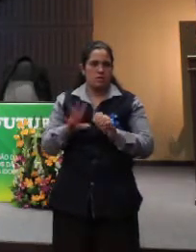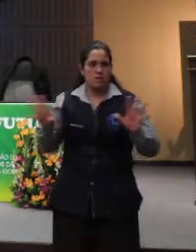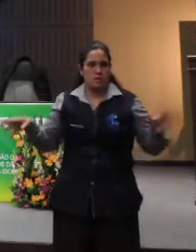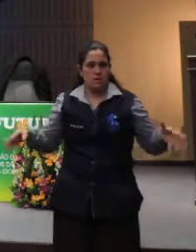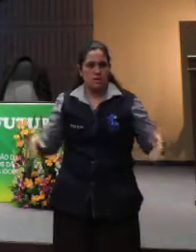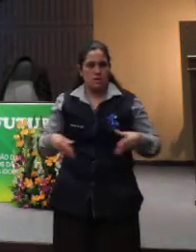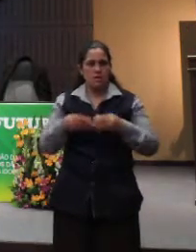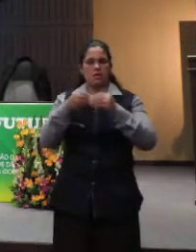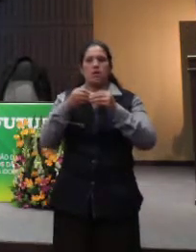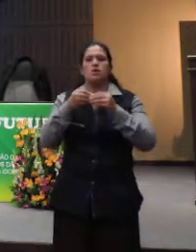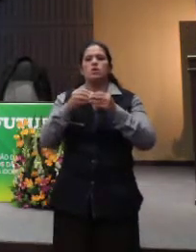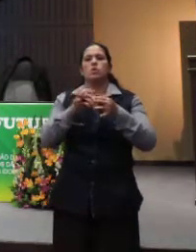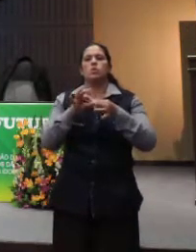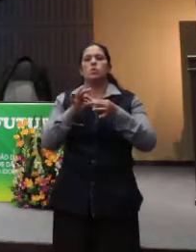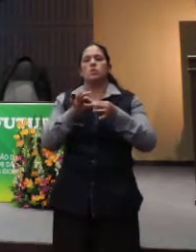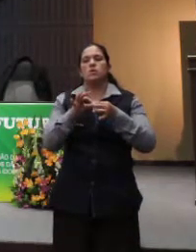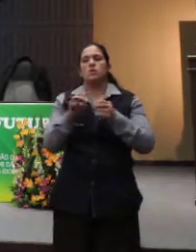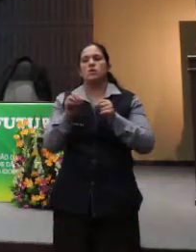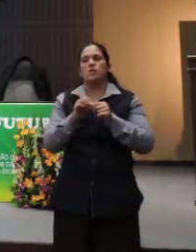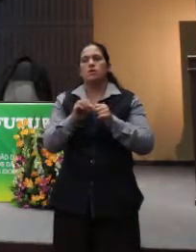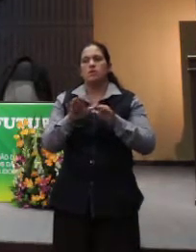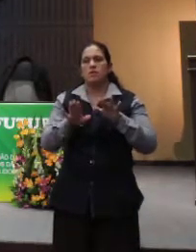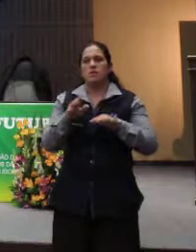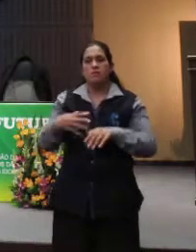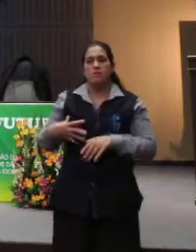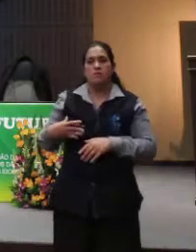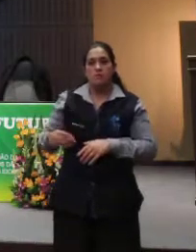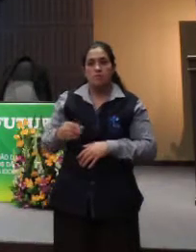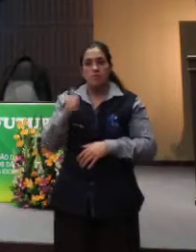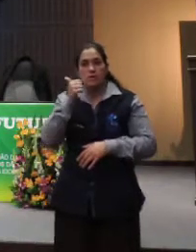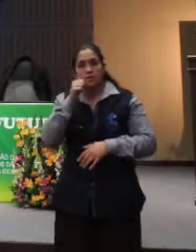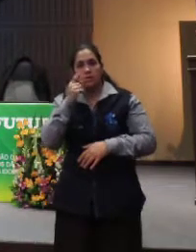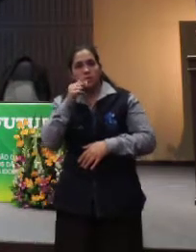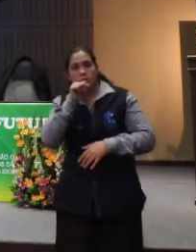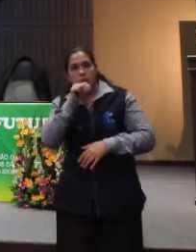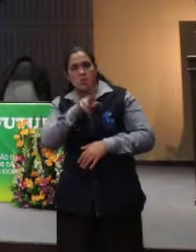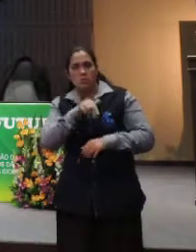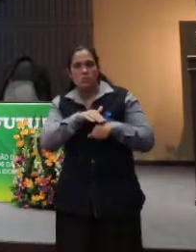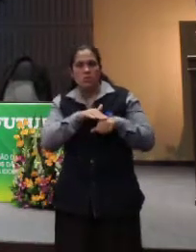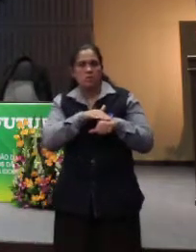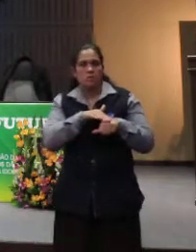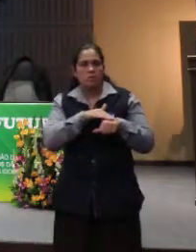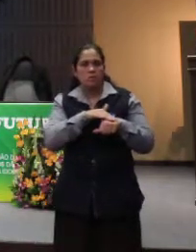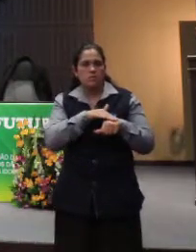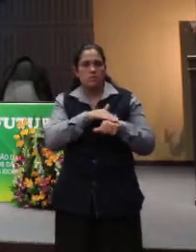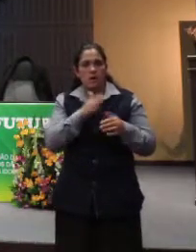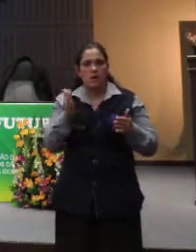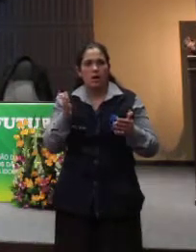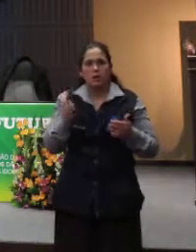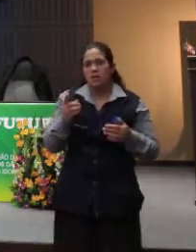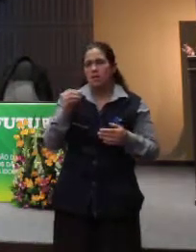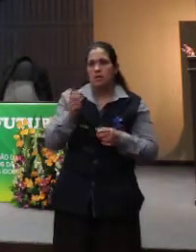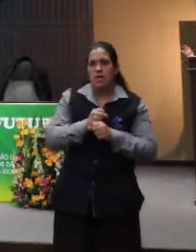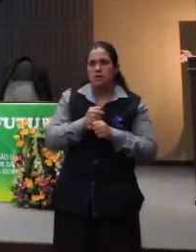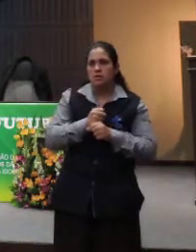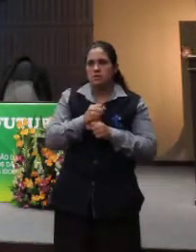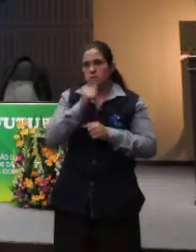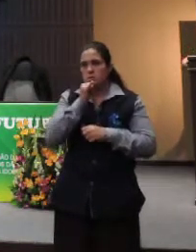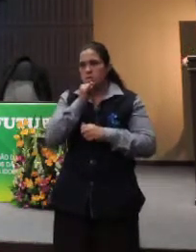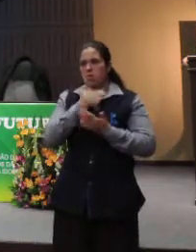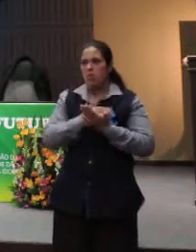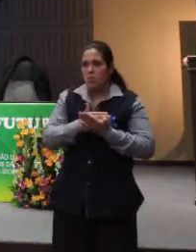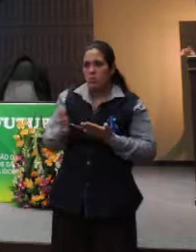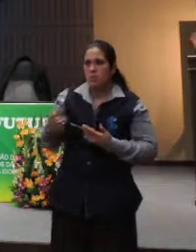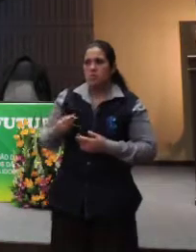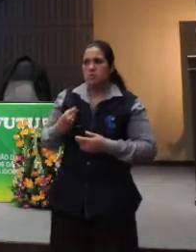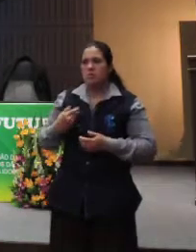se unem e fazem, às vezes, filhos e pais que nunca conversaram, não conversam há 10 anos, passem a